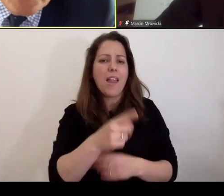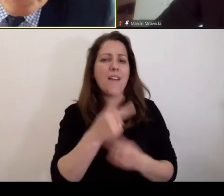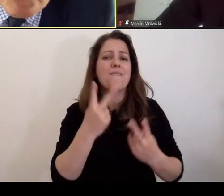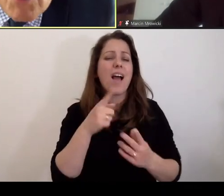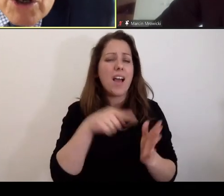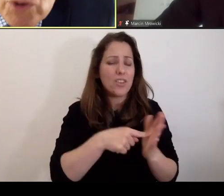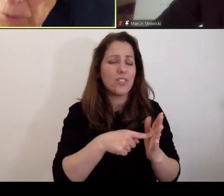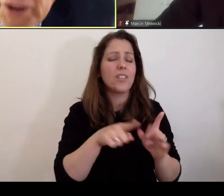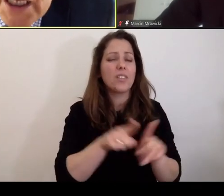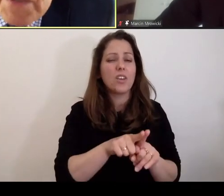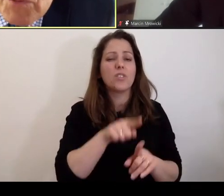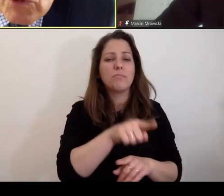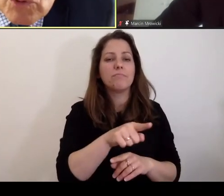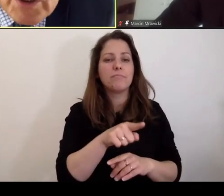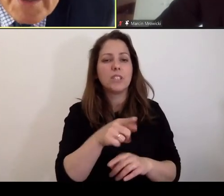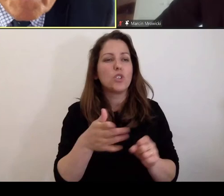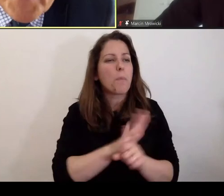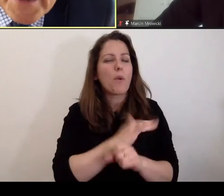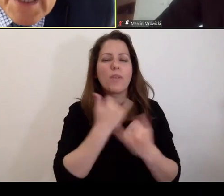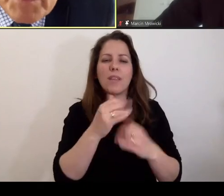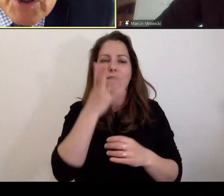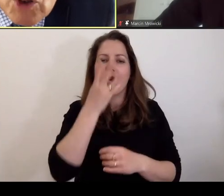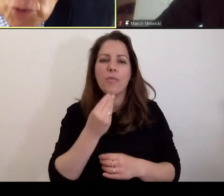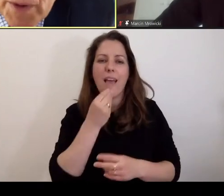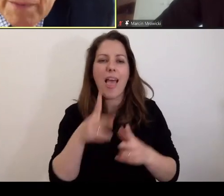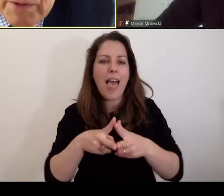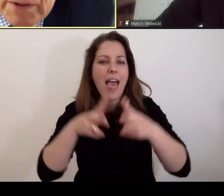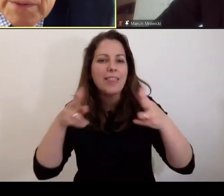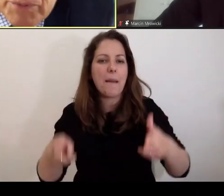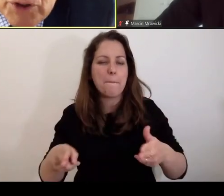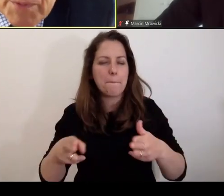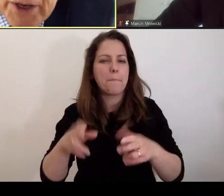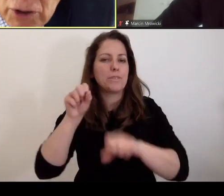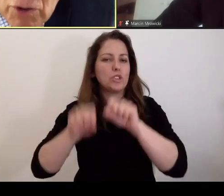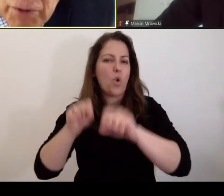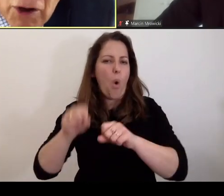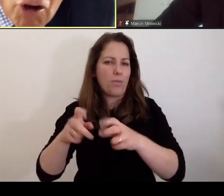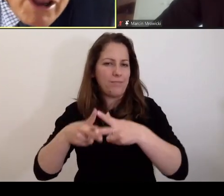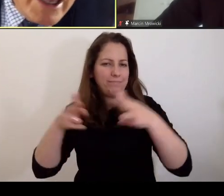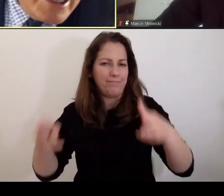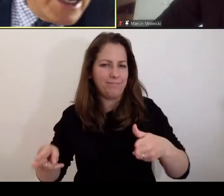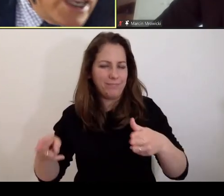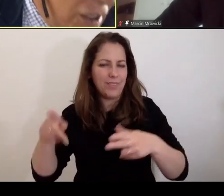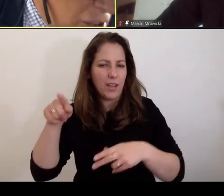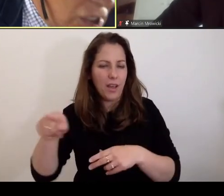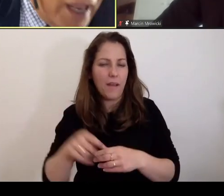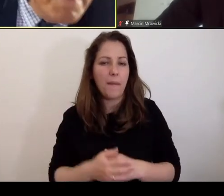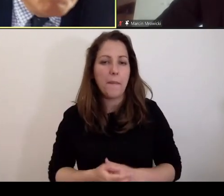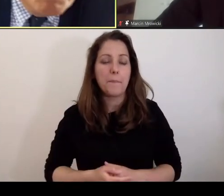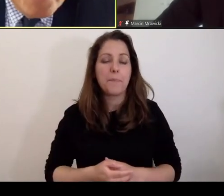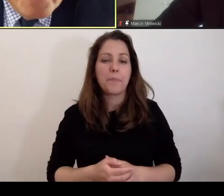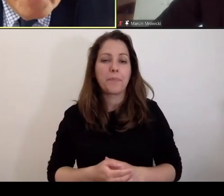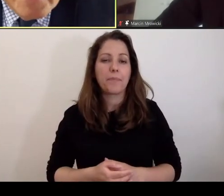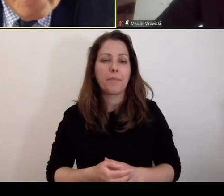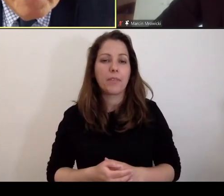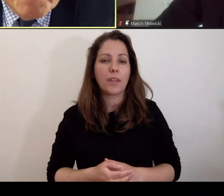kontekście, ona zupełnie inaczej funkcjonuje na etapie rozprawy, postępowania sądowego, gdzie